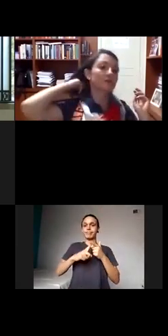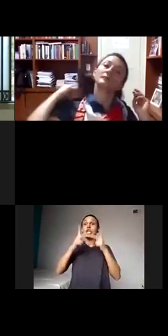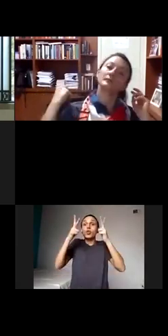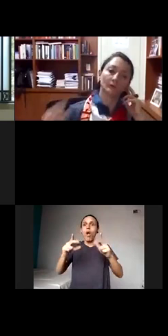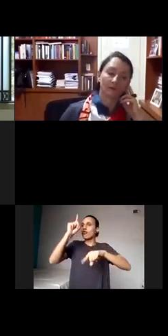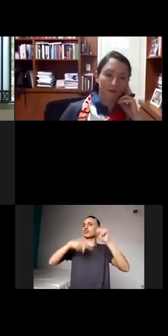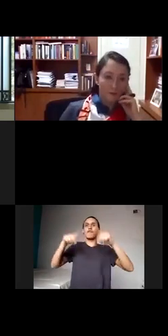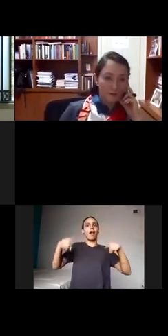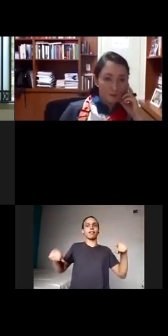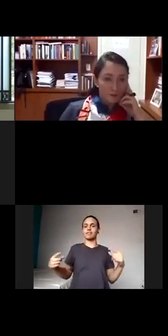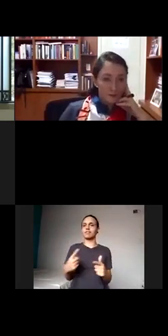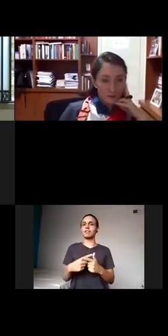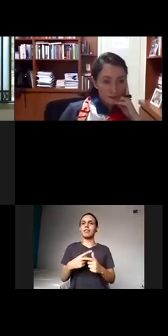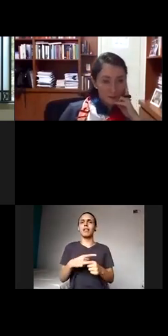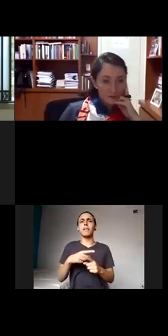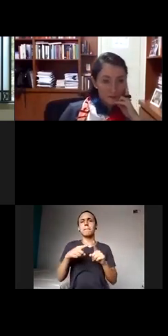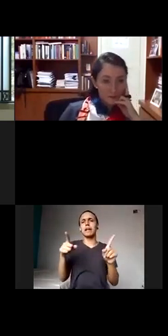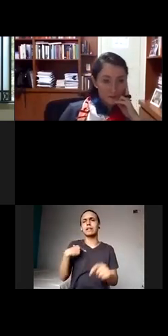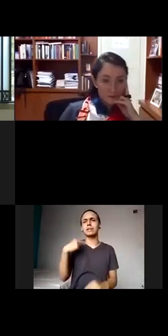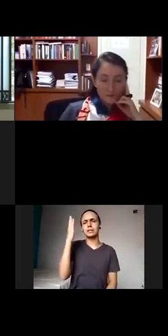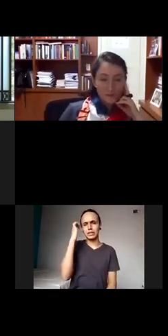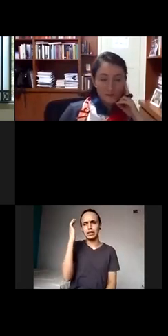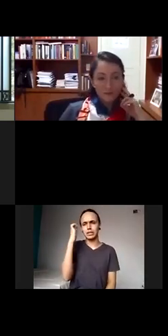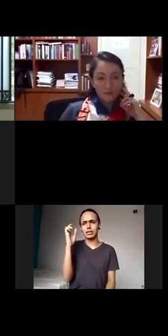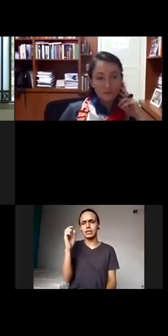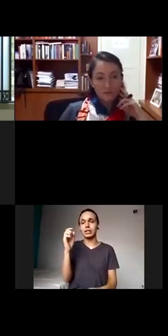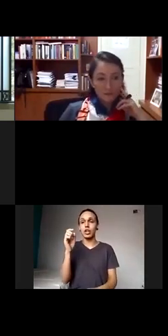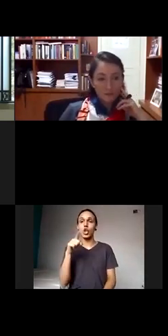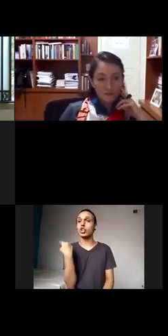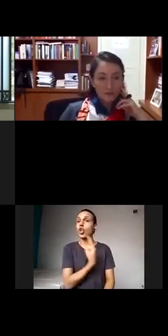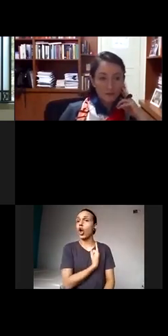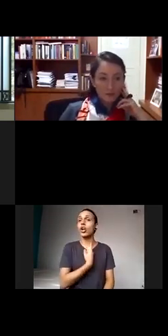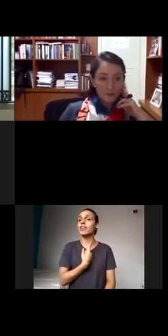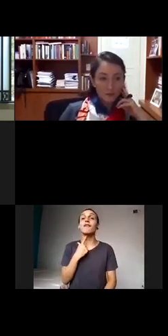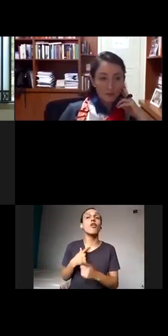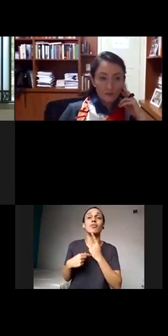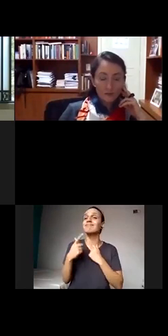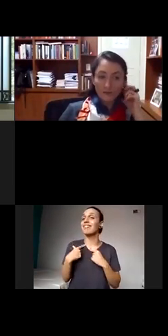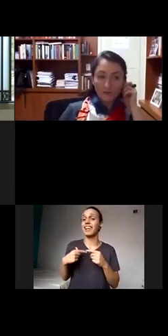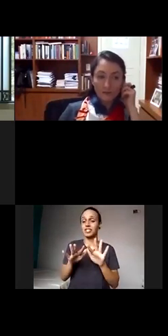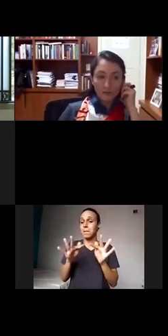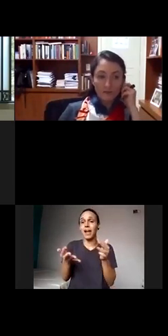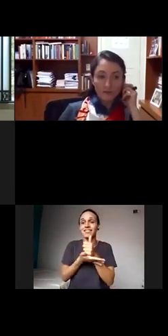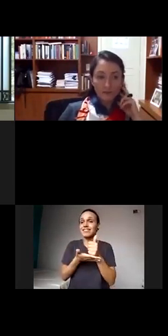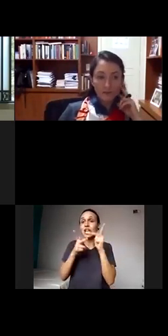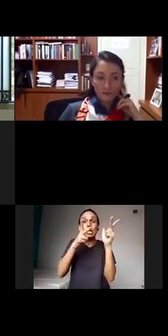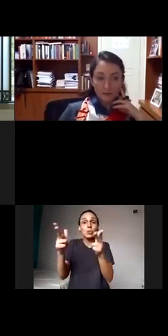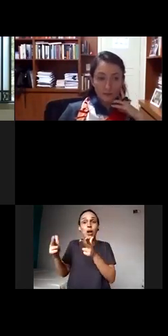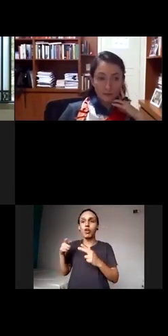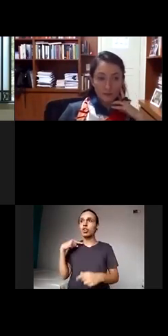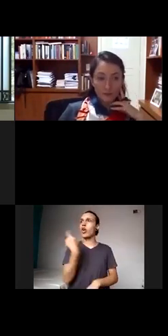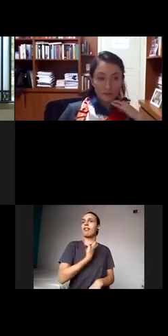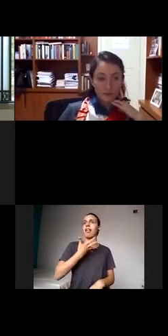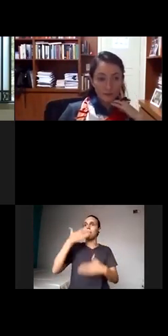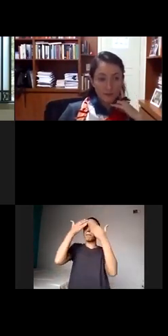que gostamos das mesmas coisas, queremos as mesmas coisas, queremos expandir o nosso eu, queremos ter uma